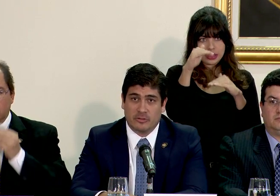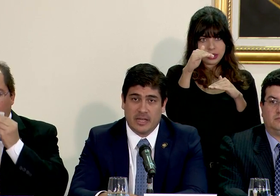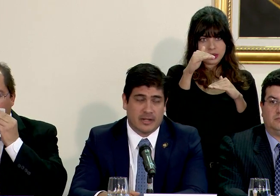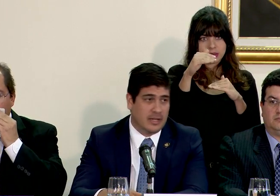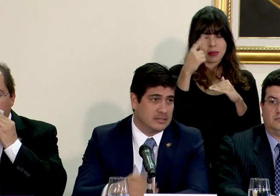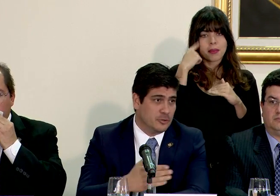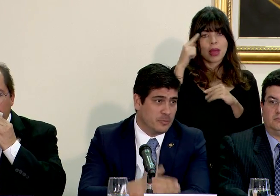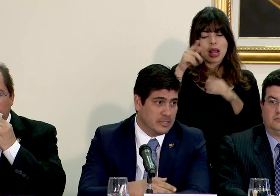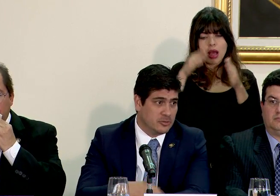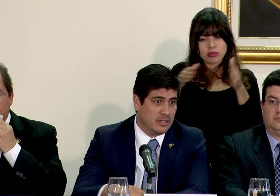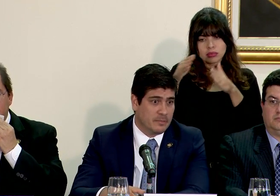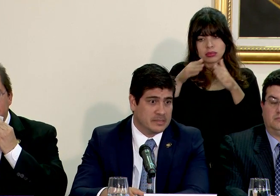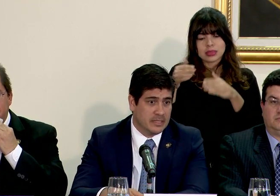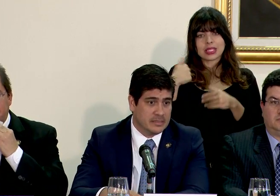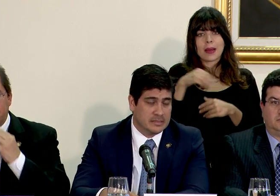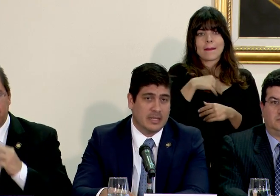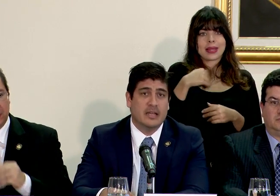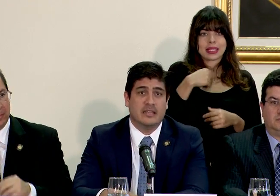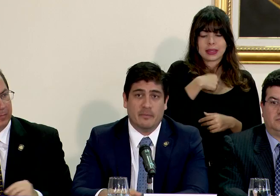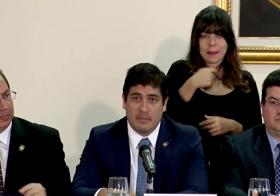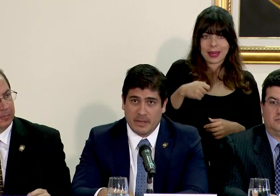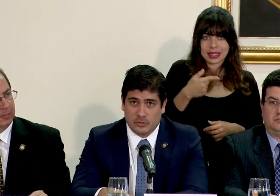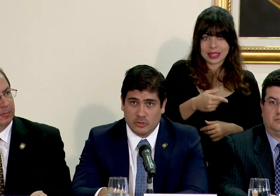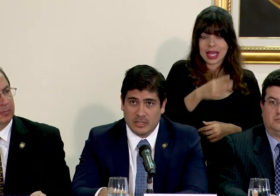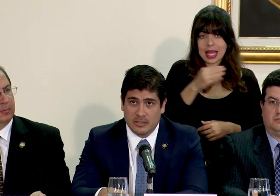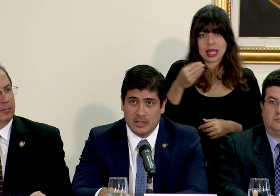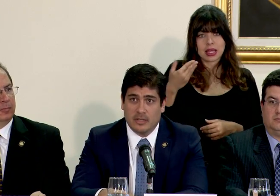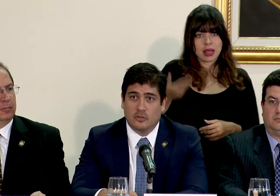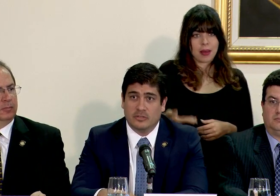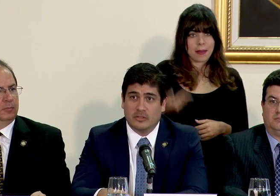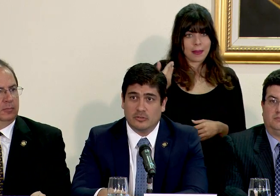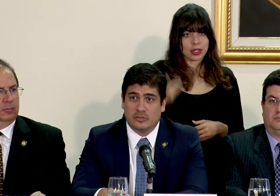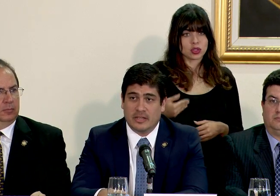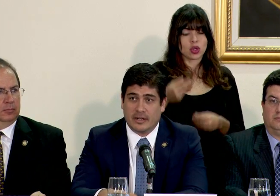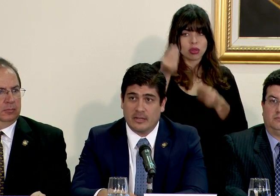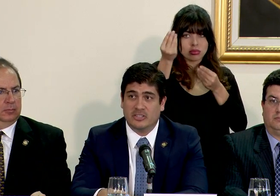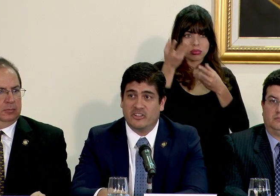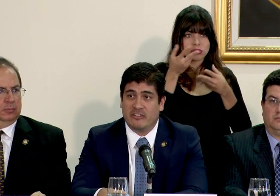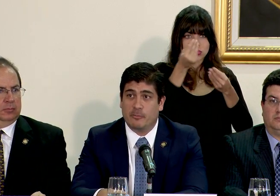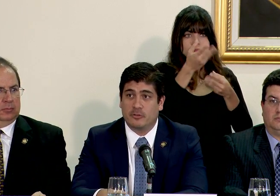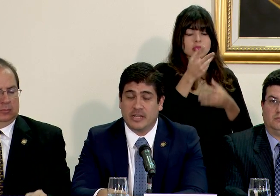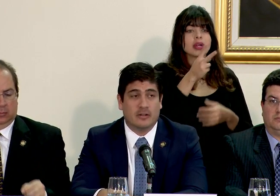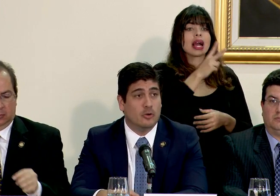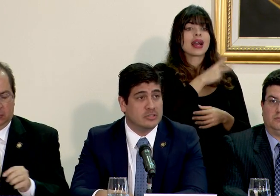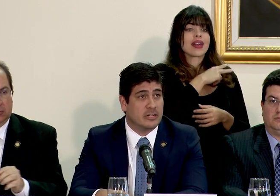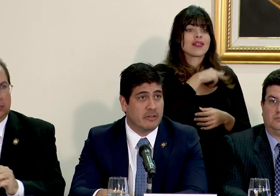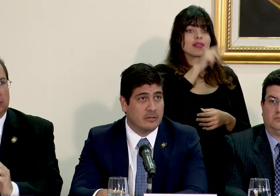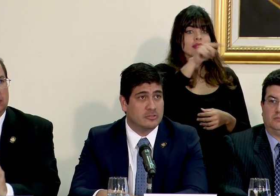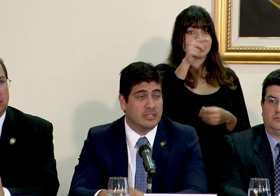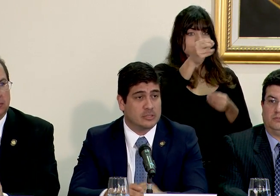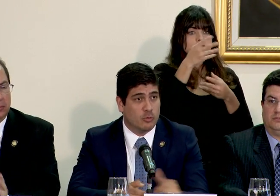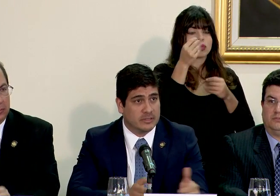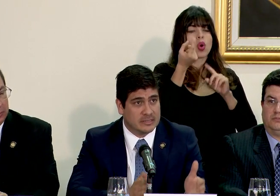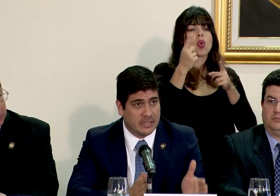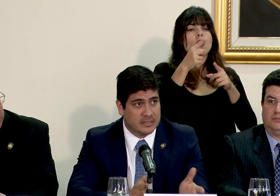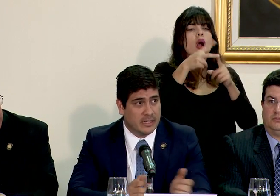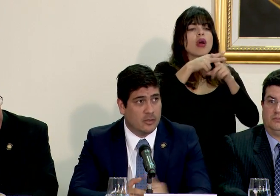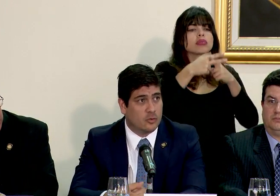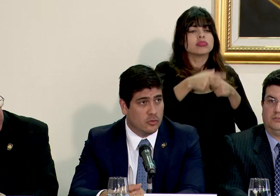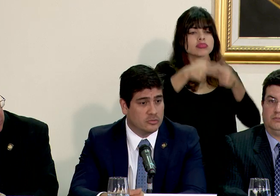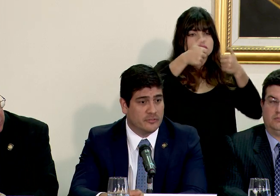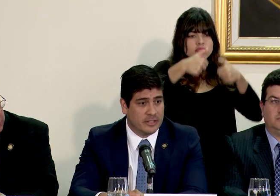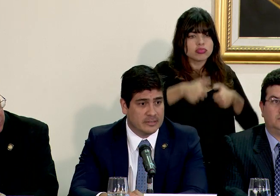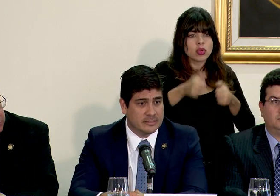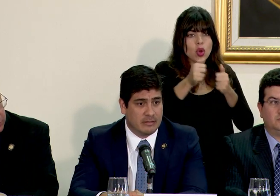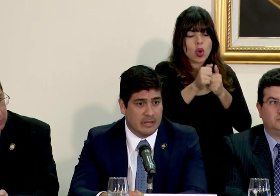reportar al señor ministro de la Presidencia y a mi persona, donde los encargados deberán reportar los arreglos y las cuotas en que han